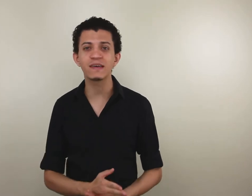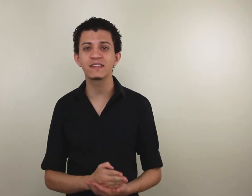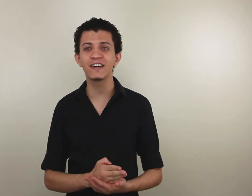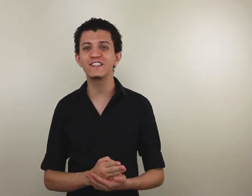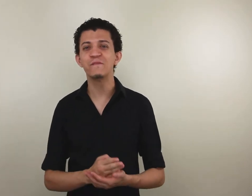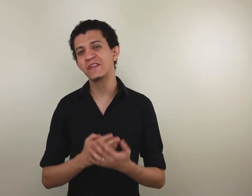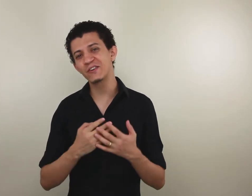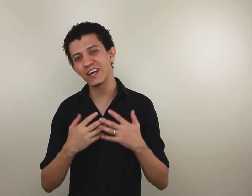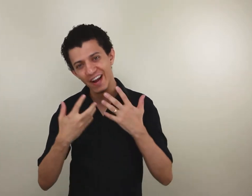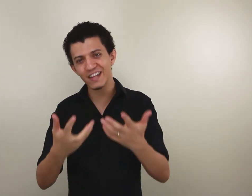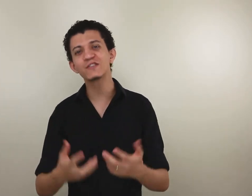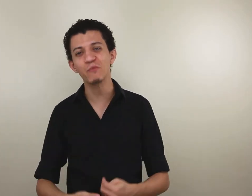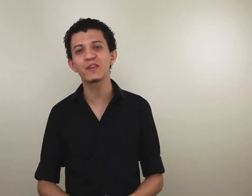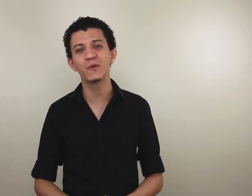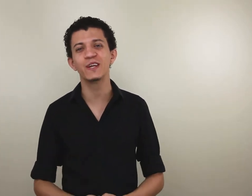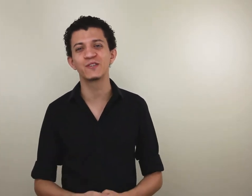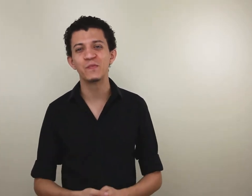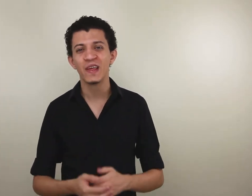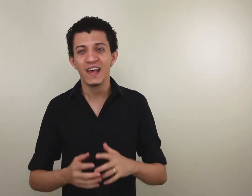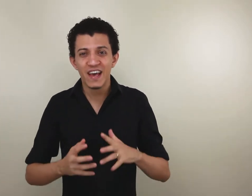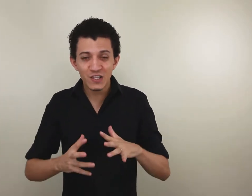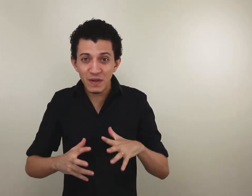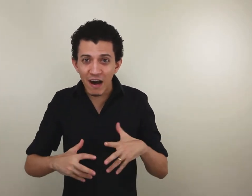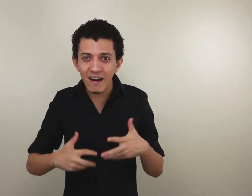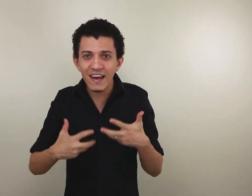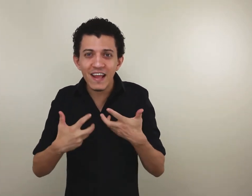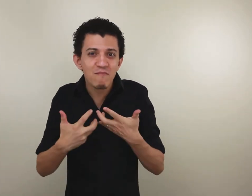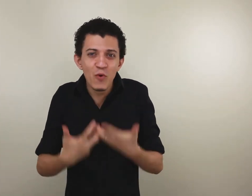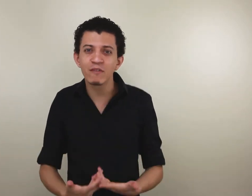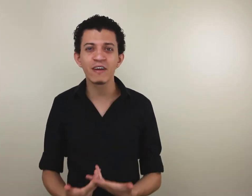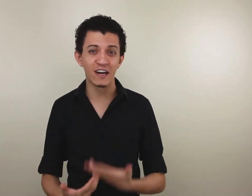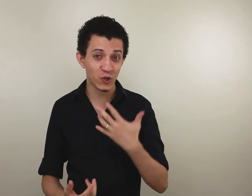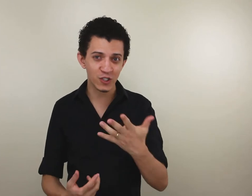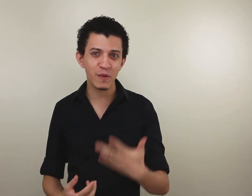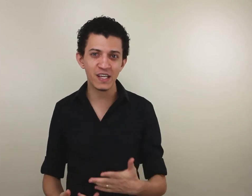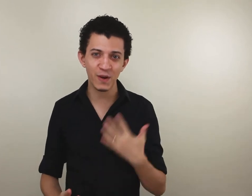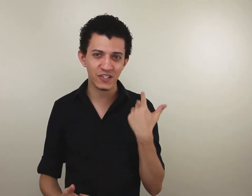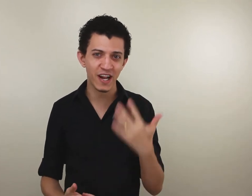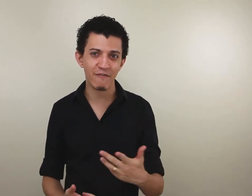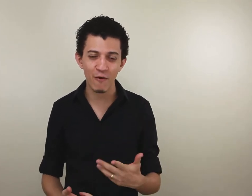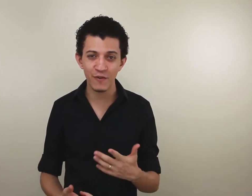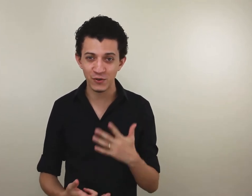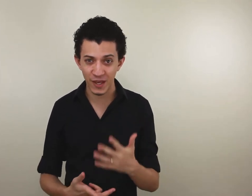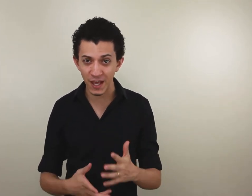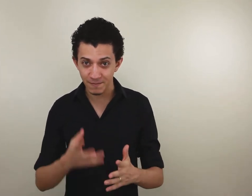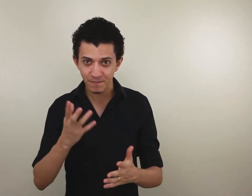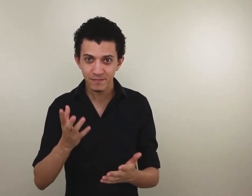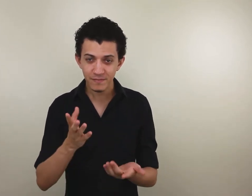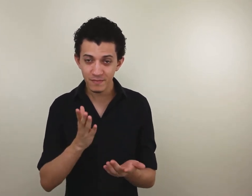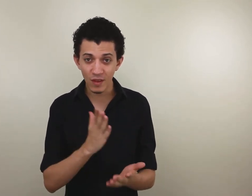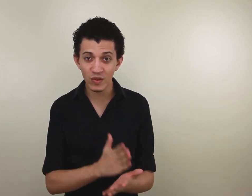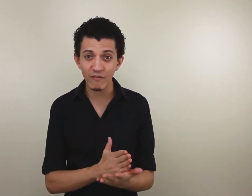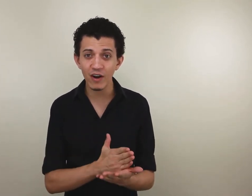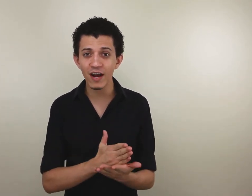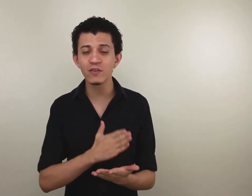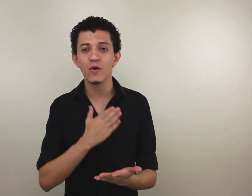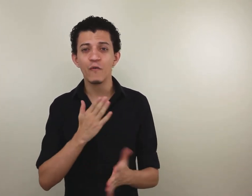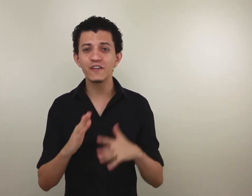bastante, e eu te agradeço muito por isso. Isso me dá uma alegria muito grande. Hoje mesmo, antes de gravar o vídeo aqui, eu estava olhando o